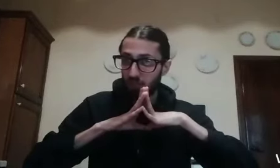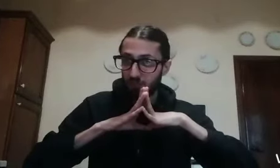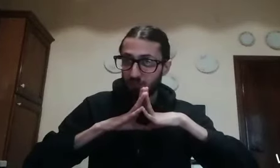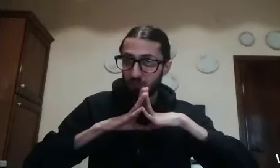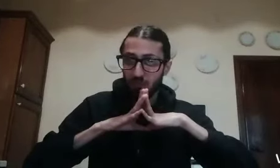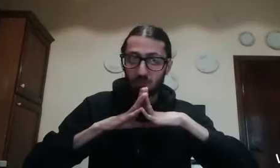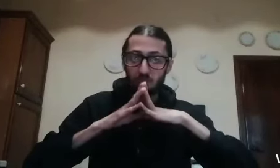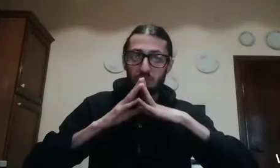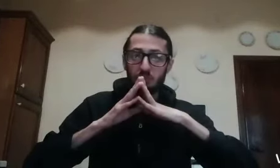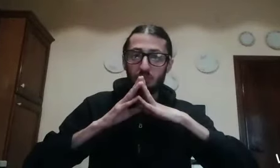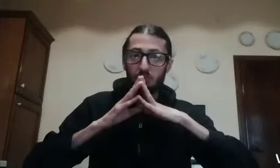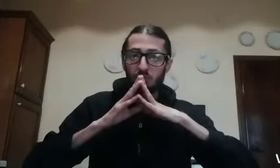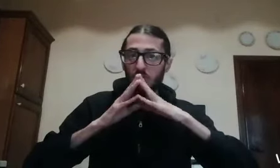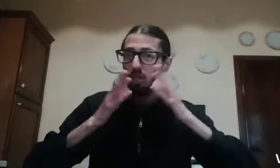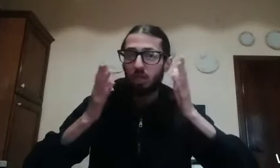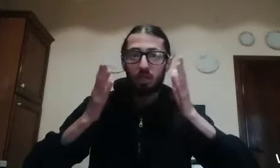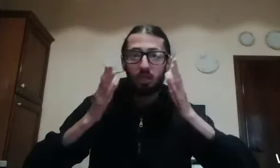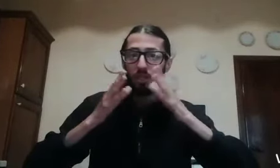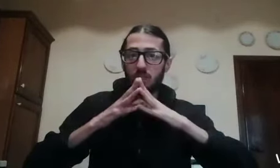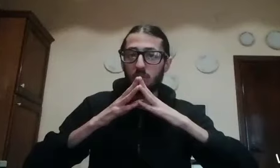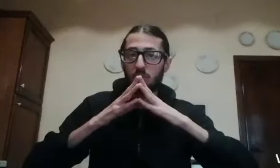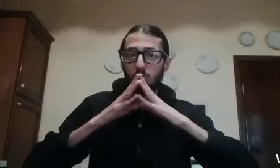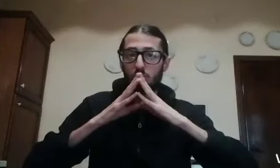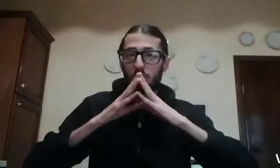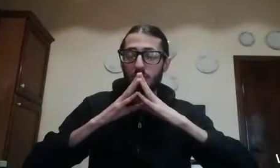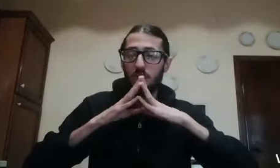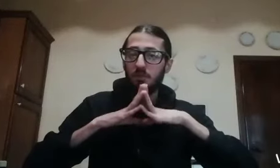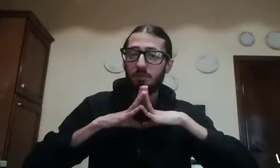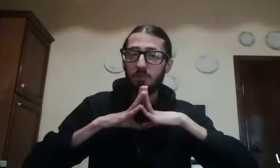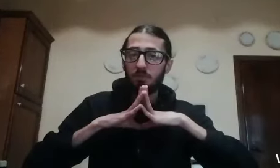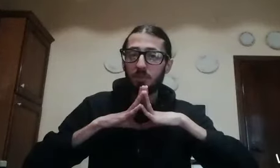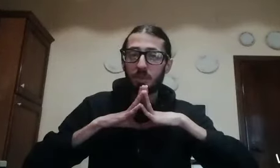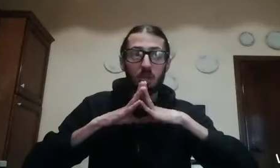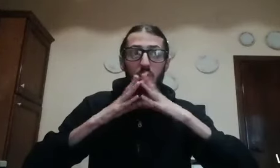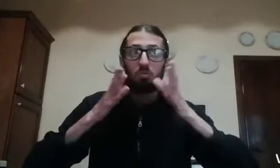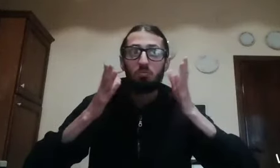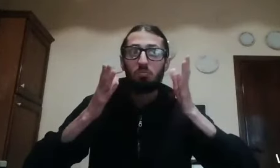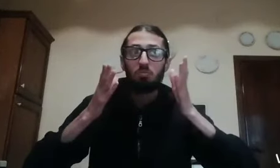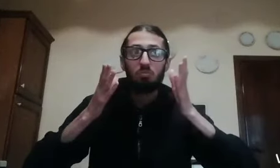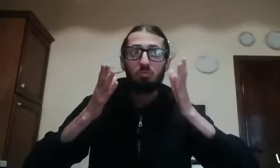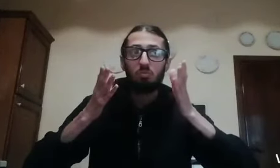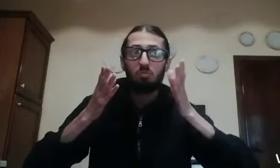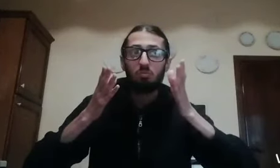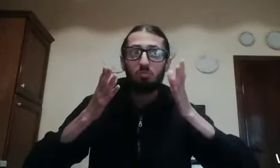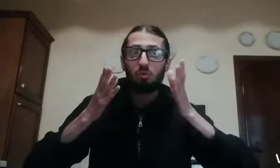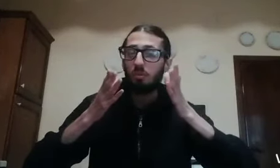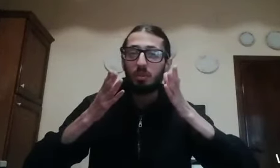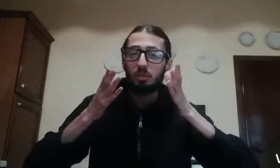e questo è tutto ragazzi ovviamente mi